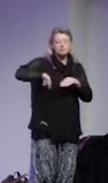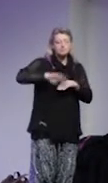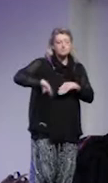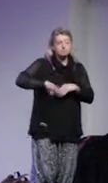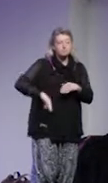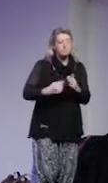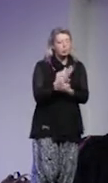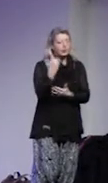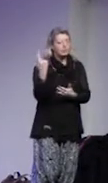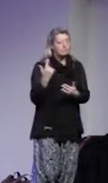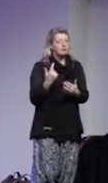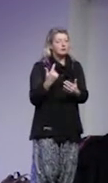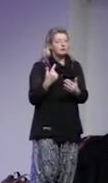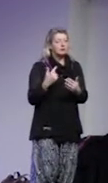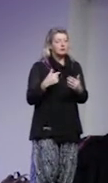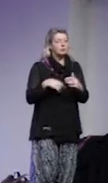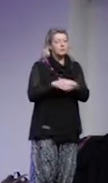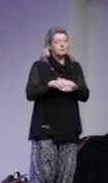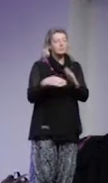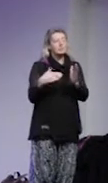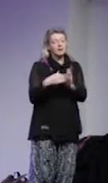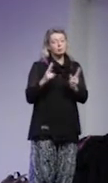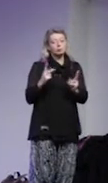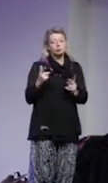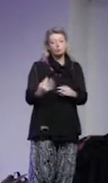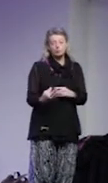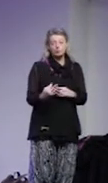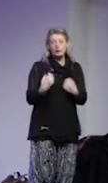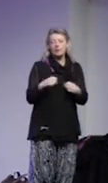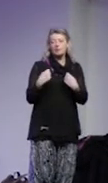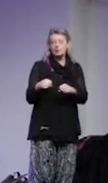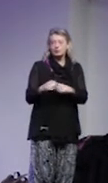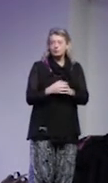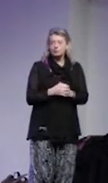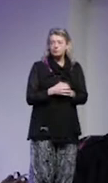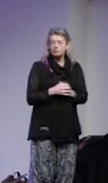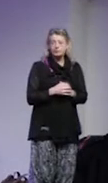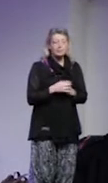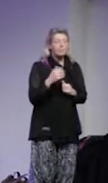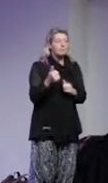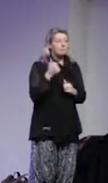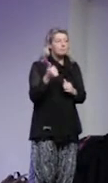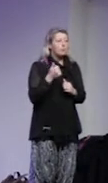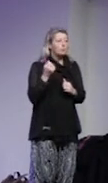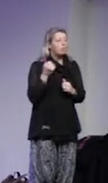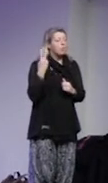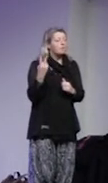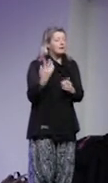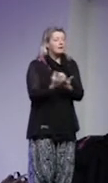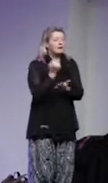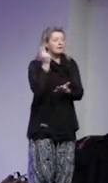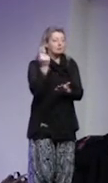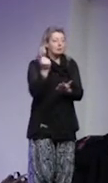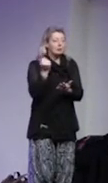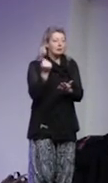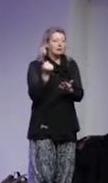möjligheterna och grogrunden för den här typen av aktiviteter och behovet av att hitta den